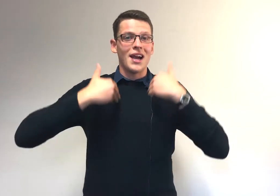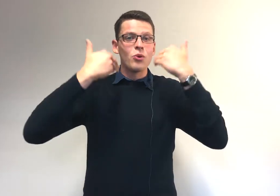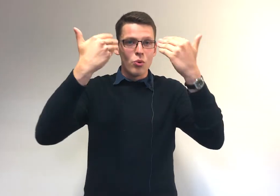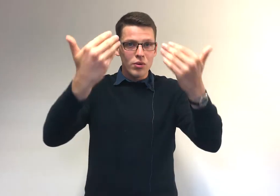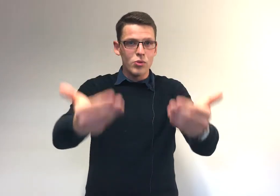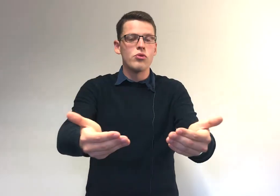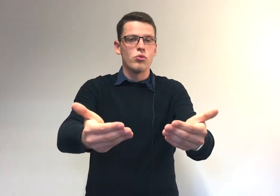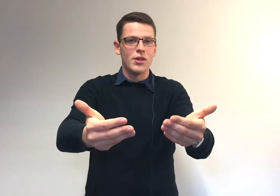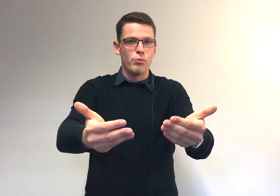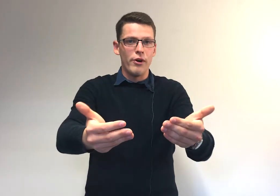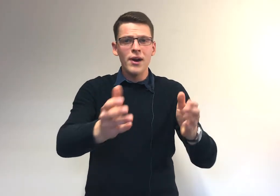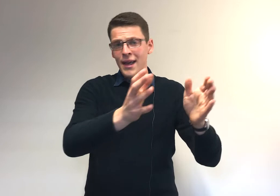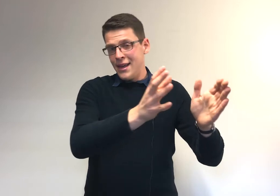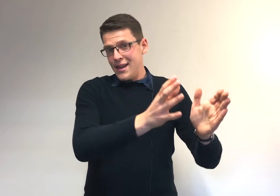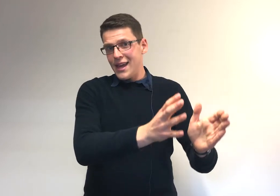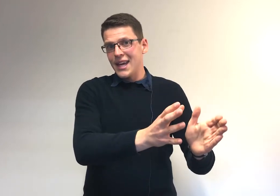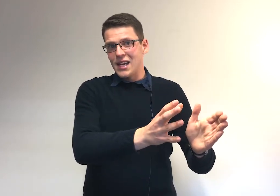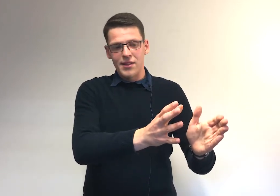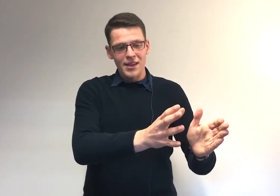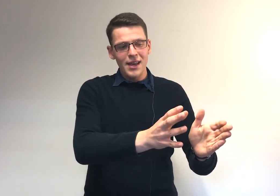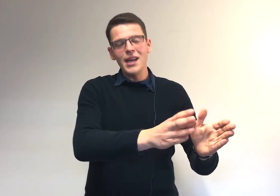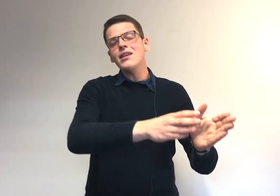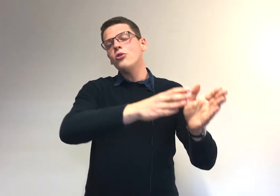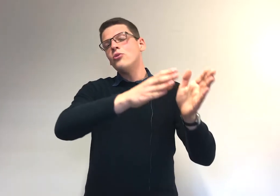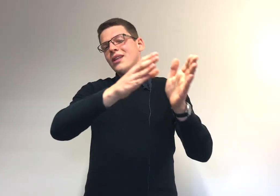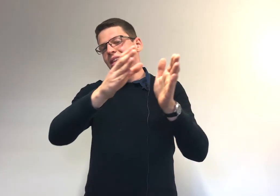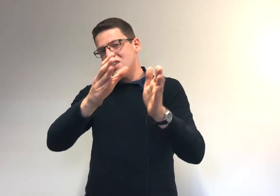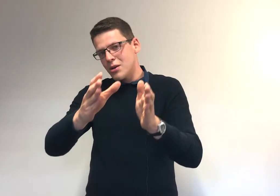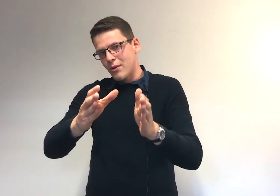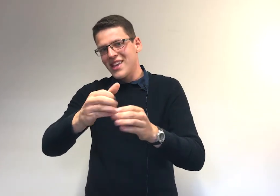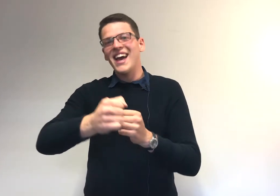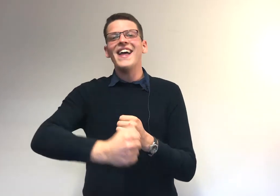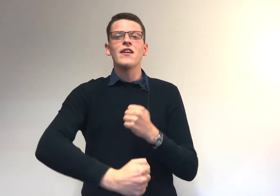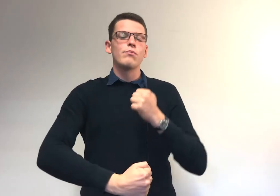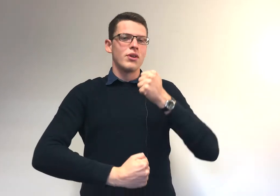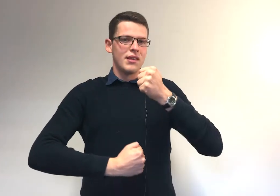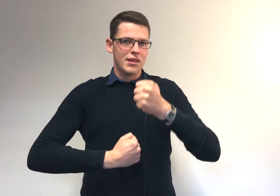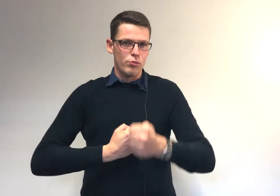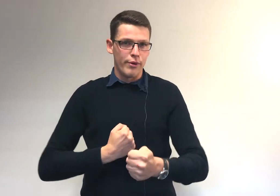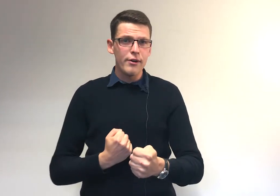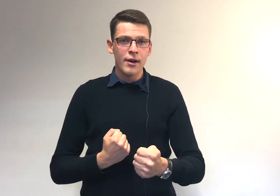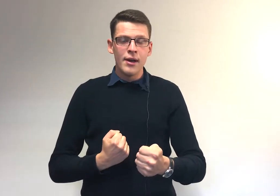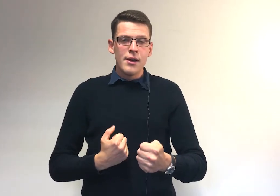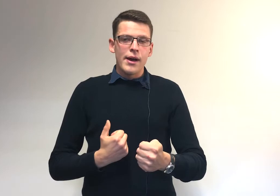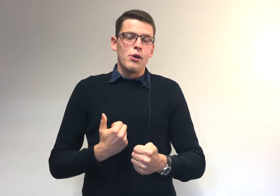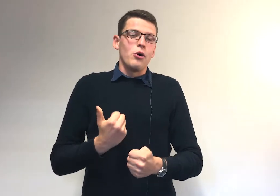constitution de support, est réalisée. Et si tu as déjà commencé à exploiter ces supports, alors